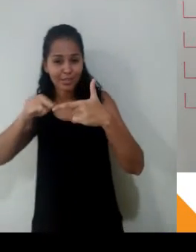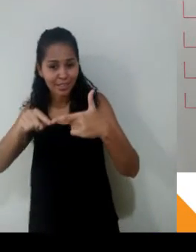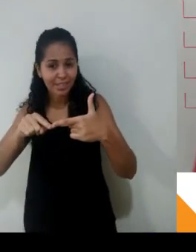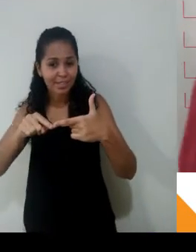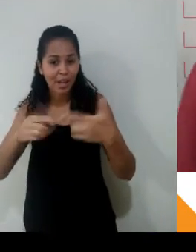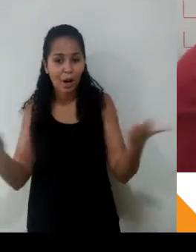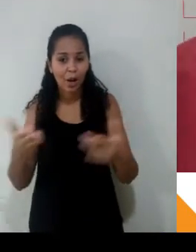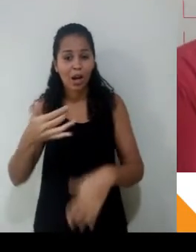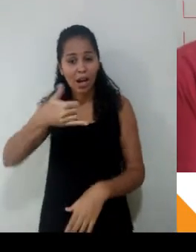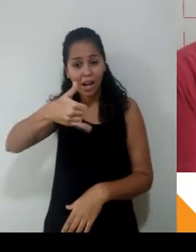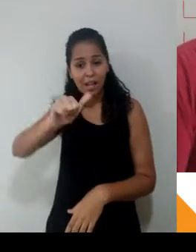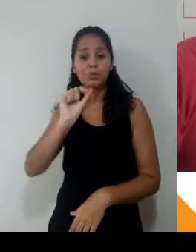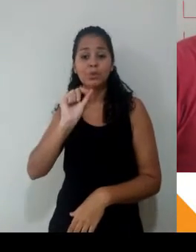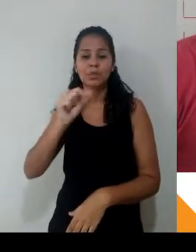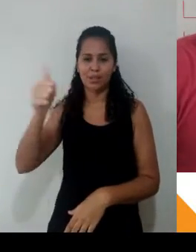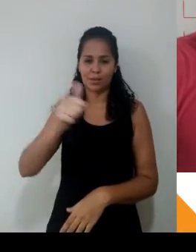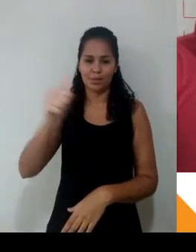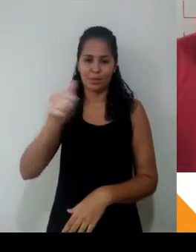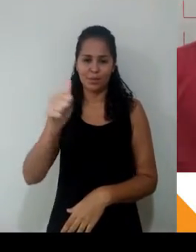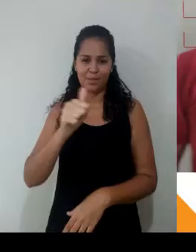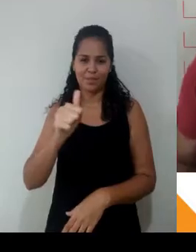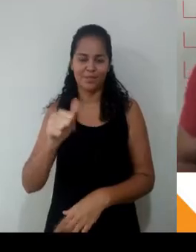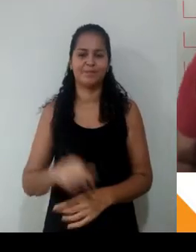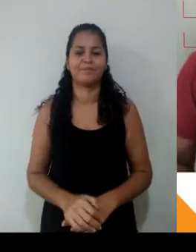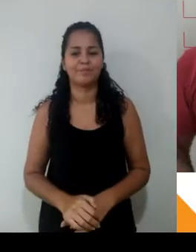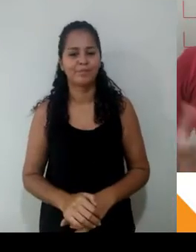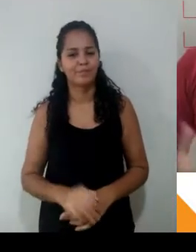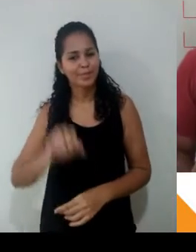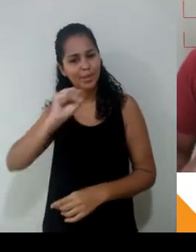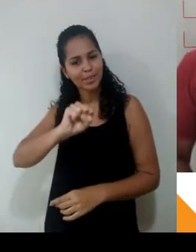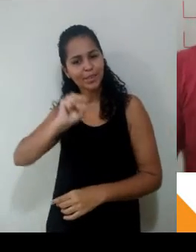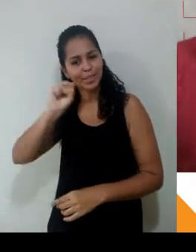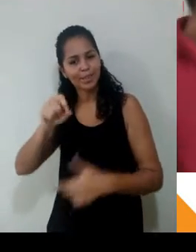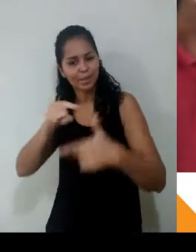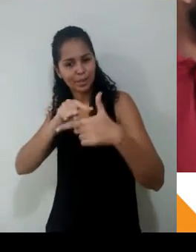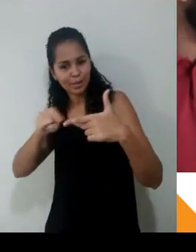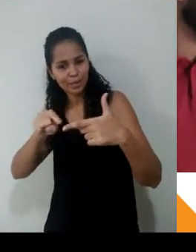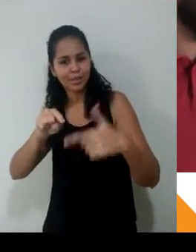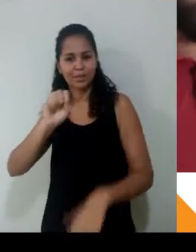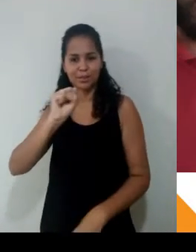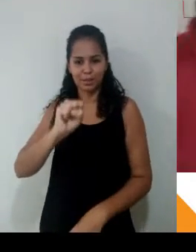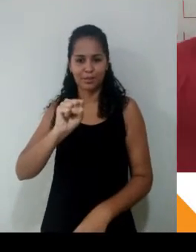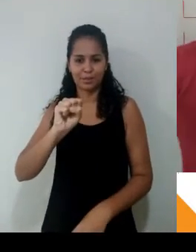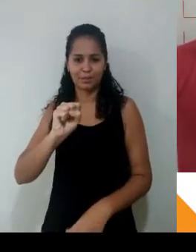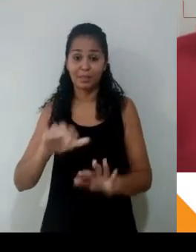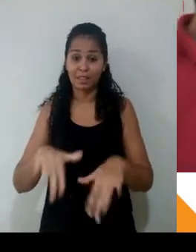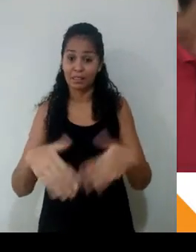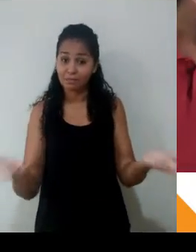Beleza, queridos? Oitenta e oito dividido por oito. Então, senhores, quando a gente fala em proporção, a gente muitas